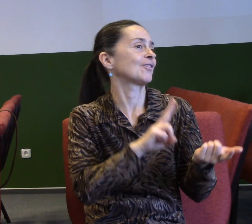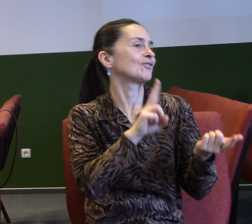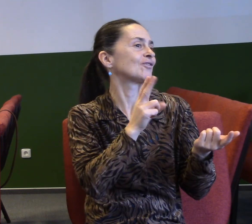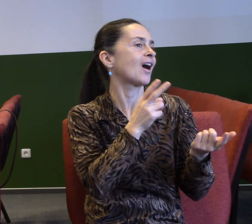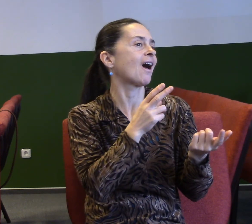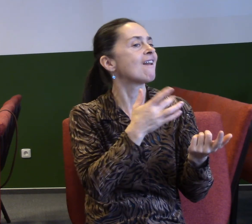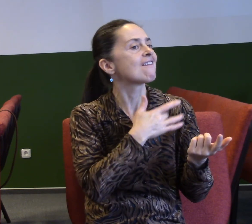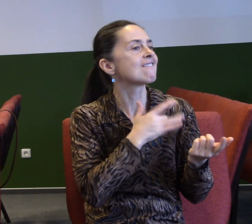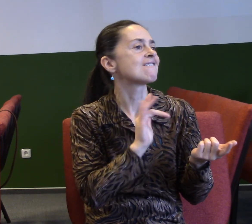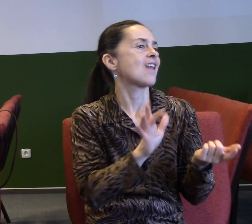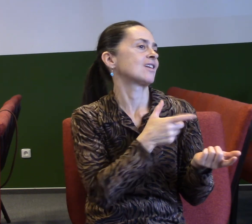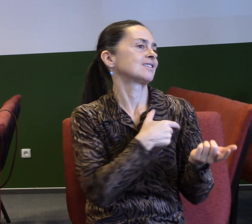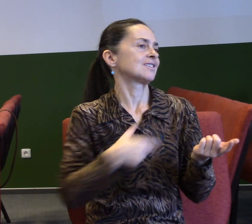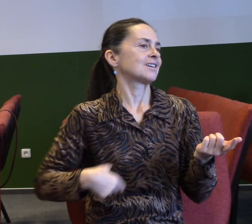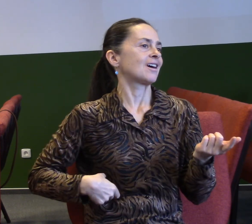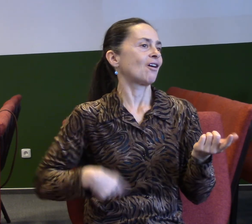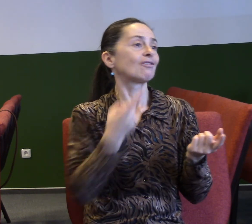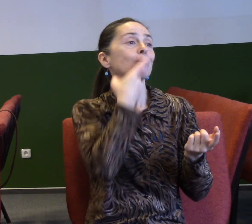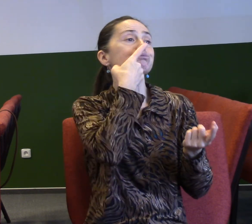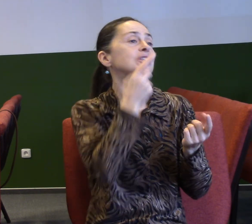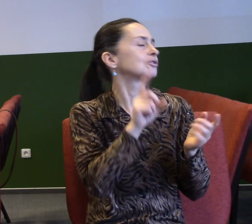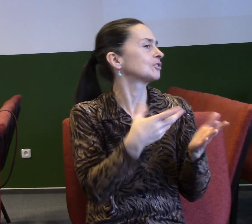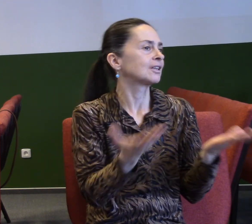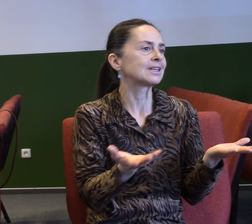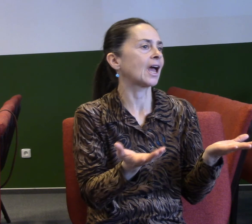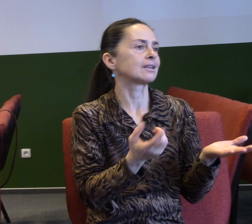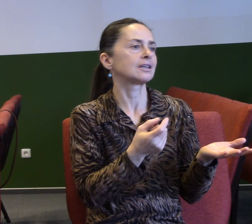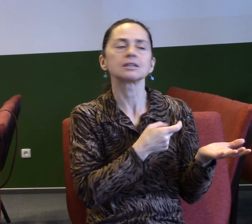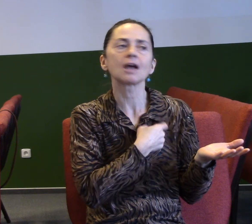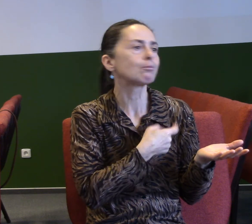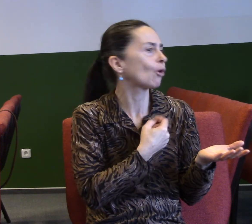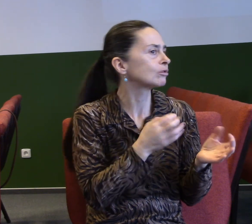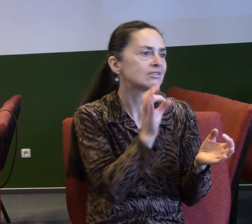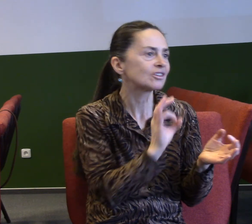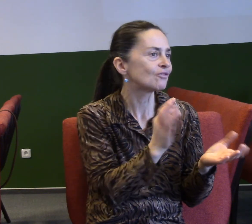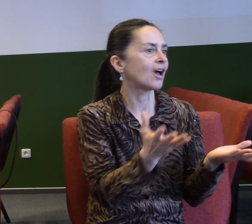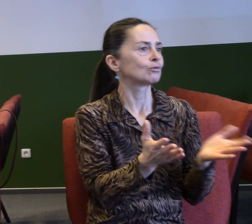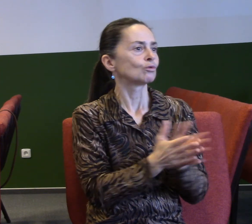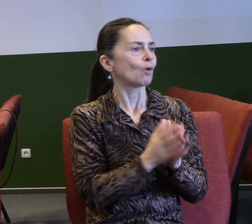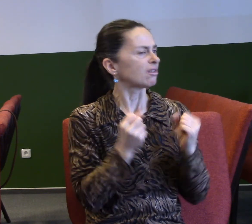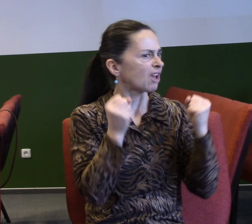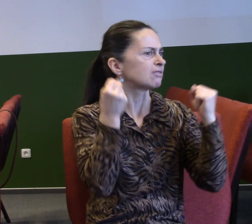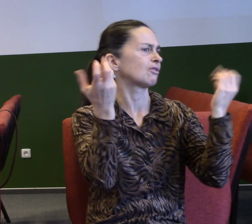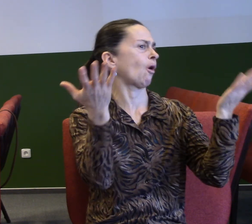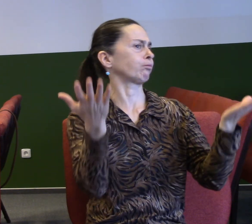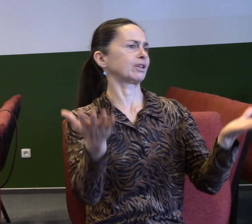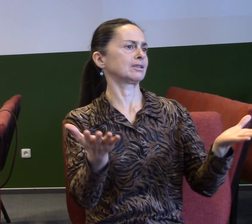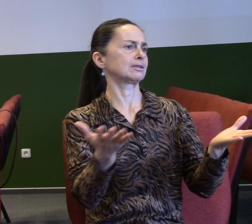není domýšlivá, nejedná nečestně, nehledá svůj prospěch, nerozčiluje se, nepočítá zlo,